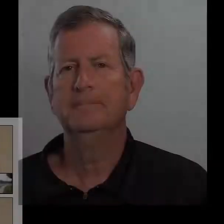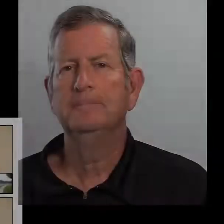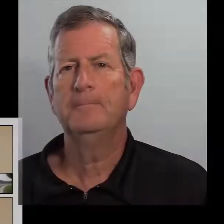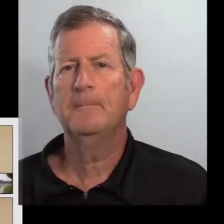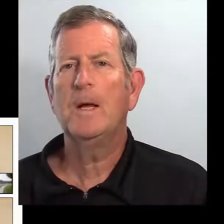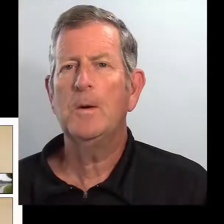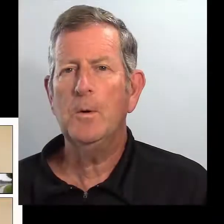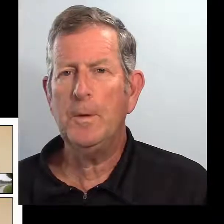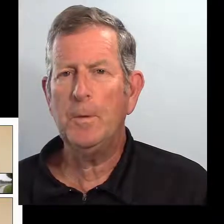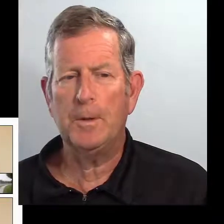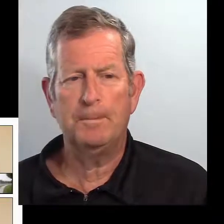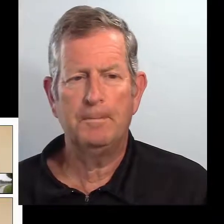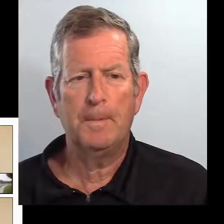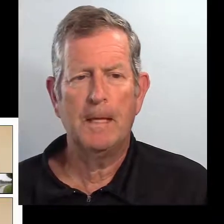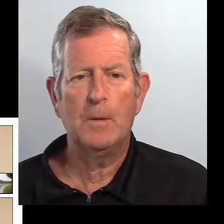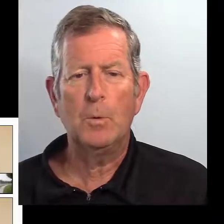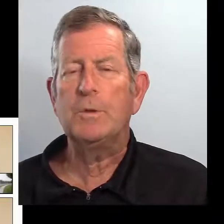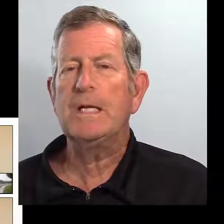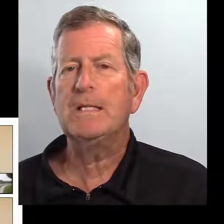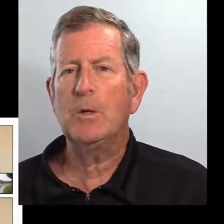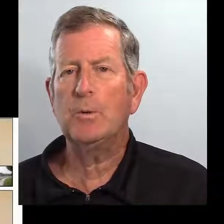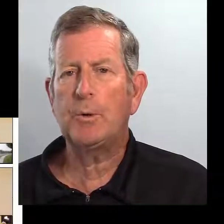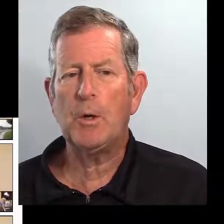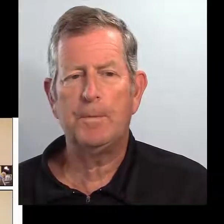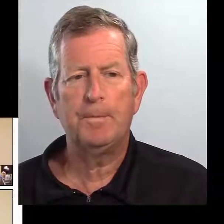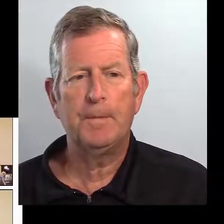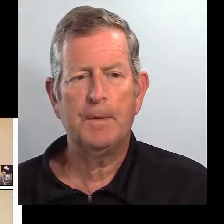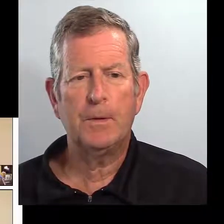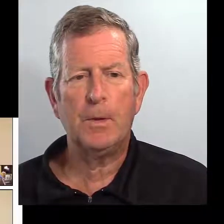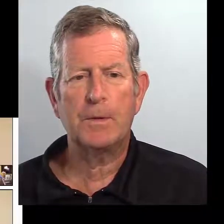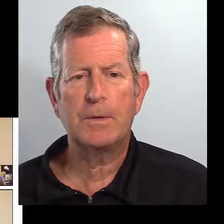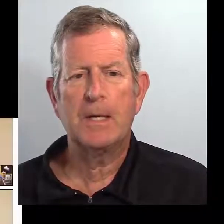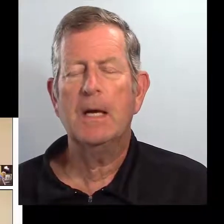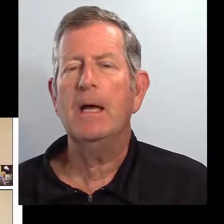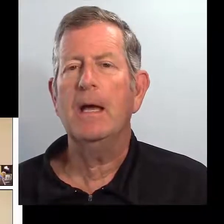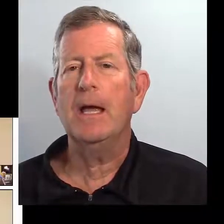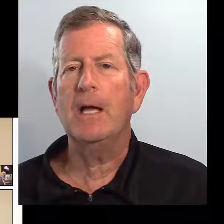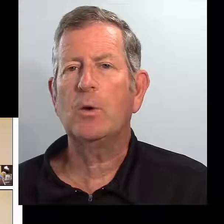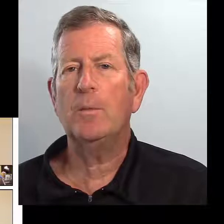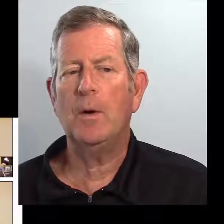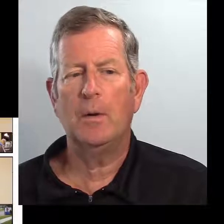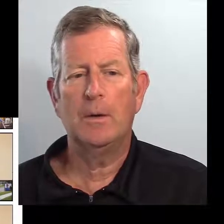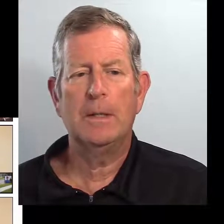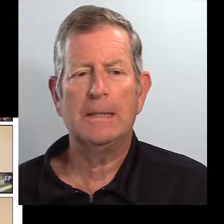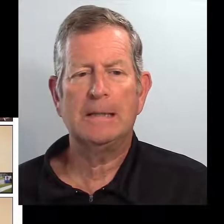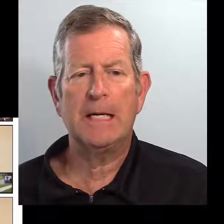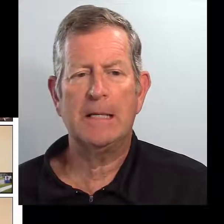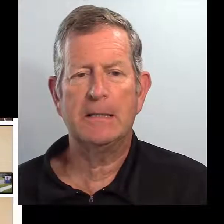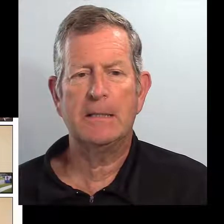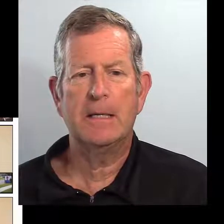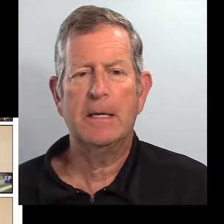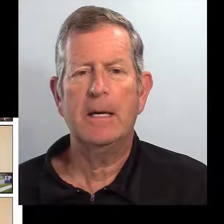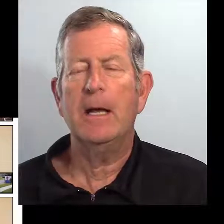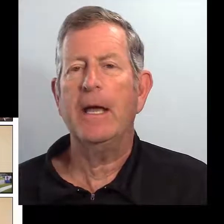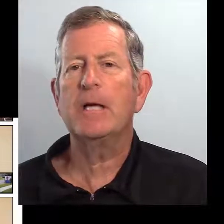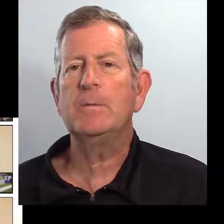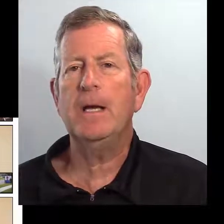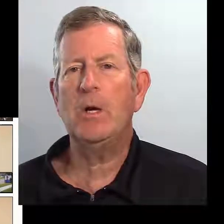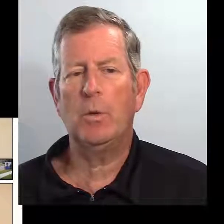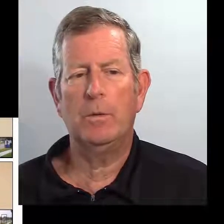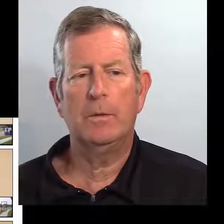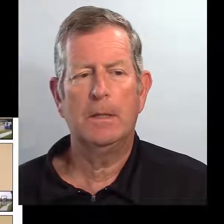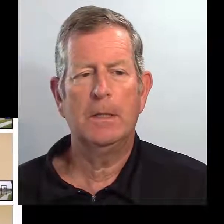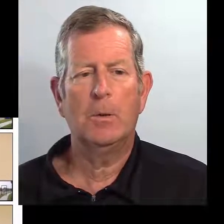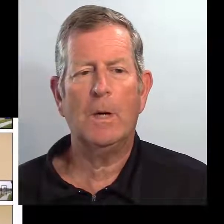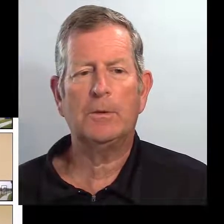Número 1. Usted se encontró. 2. Ella tomó. 3. Ellas